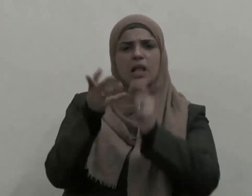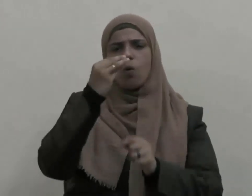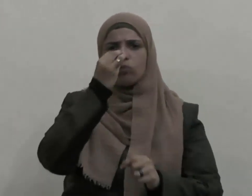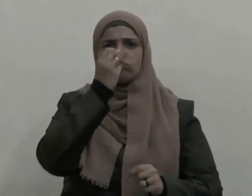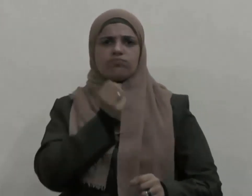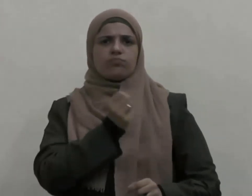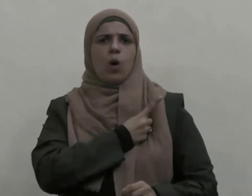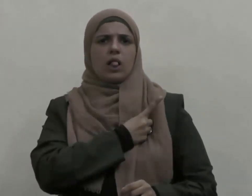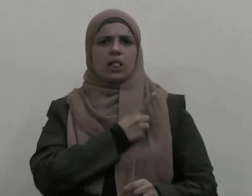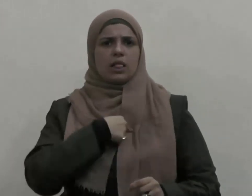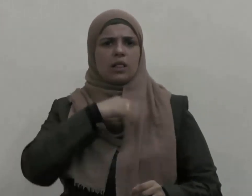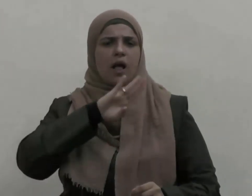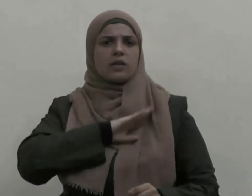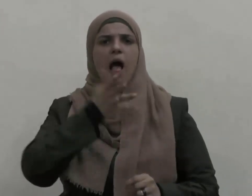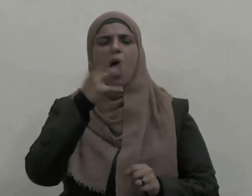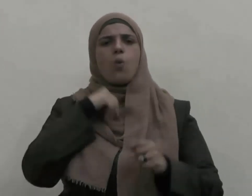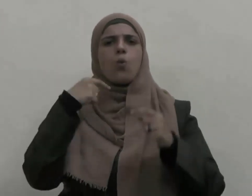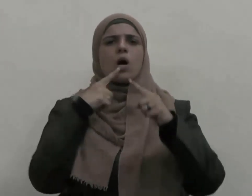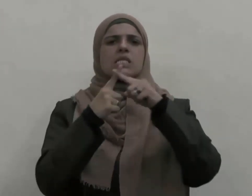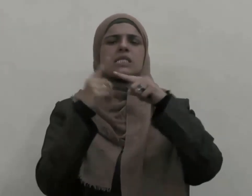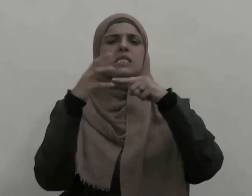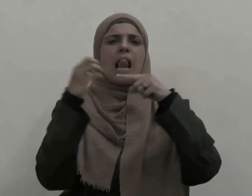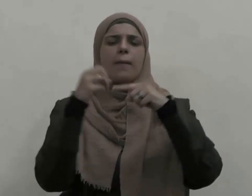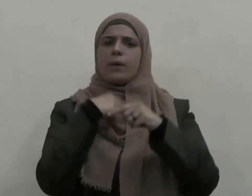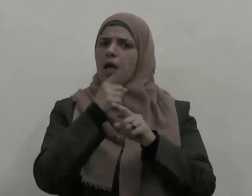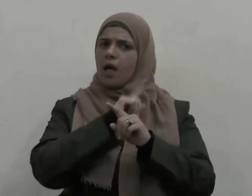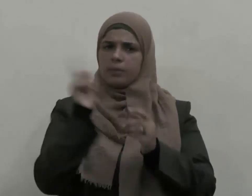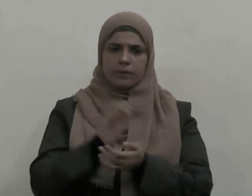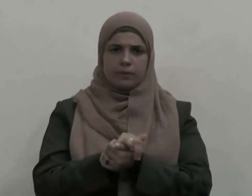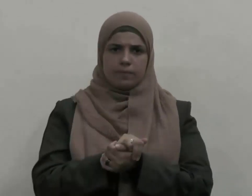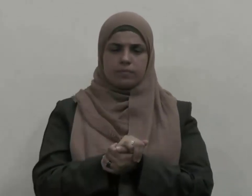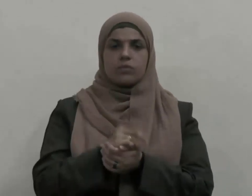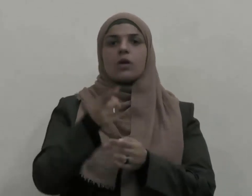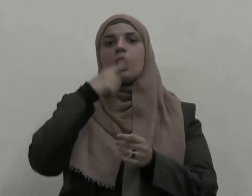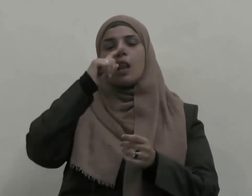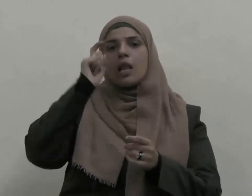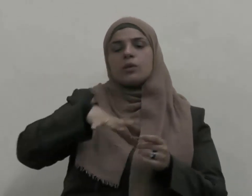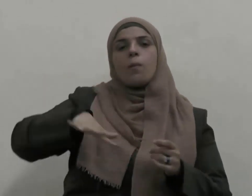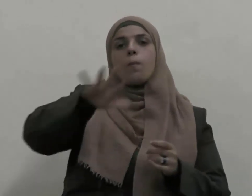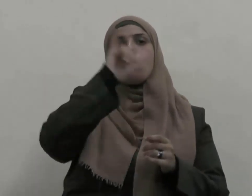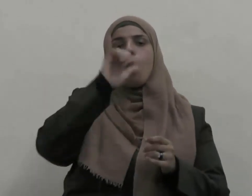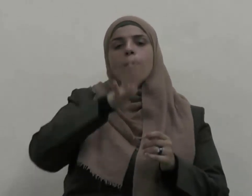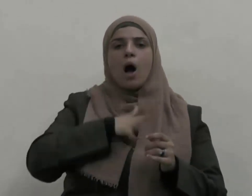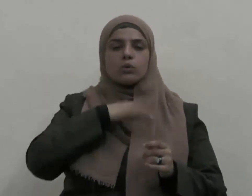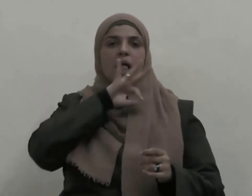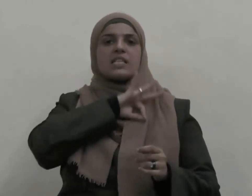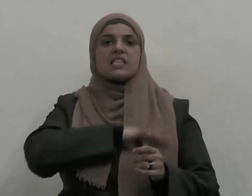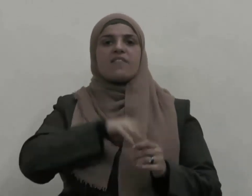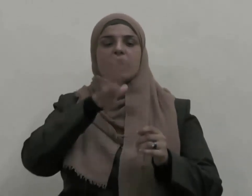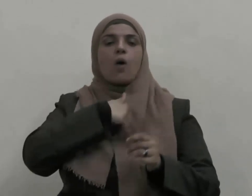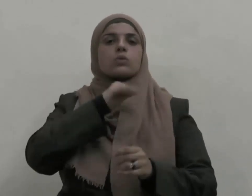السلبية ولا ينادي بتغليب المصلحة الخاصة على المصلحة العامة